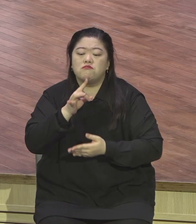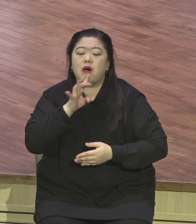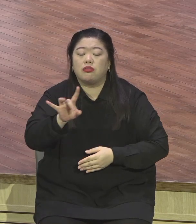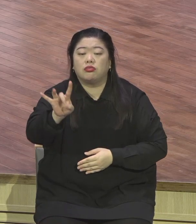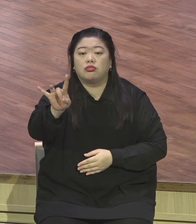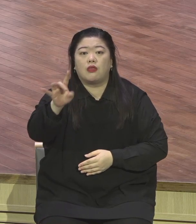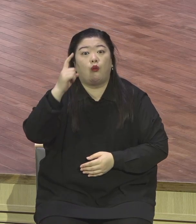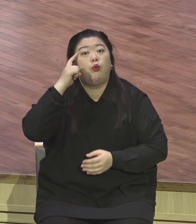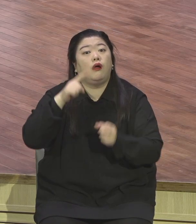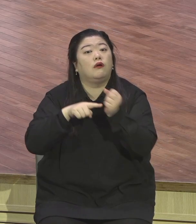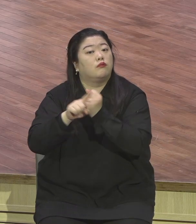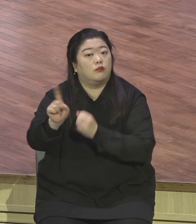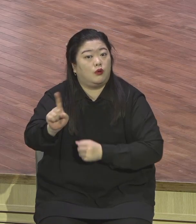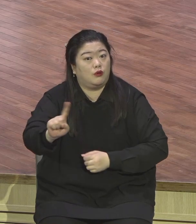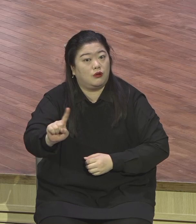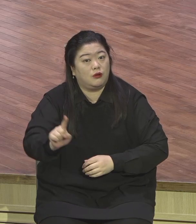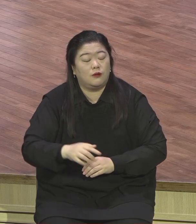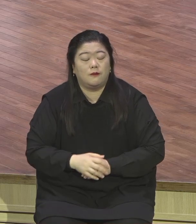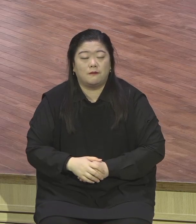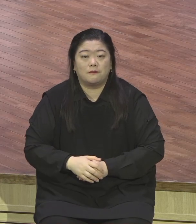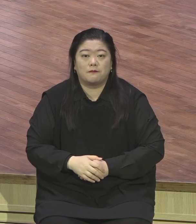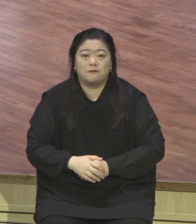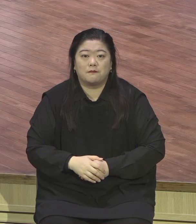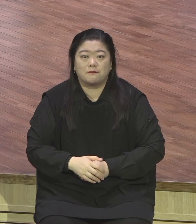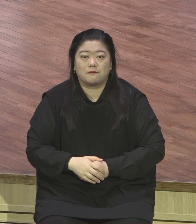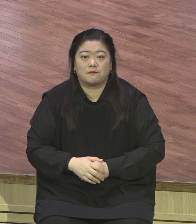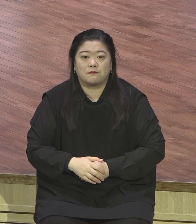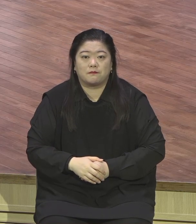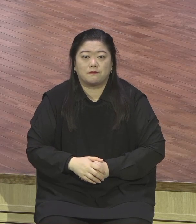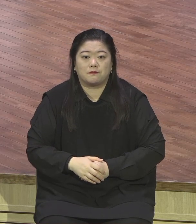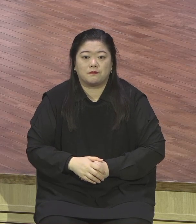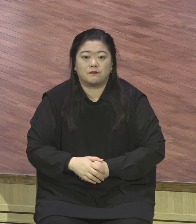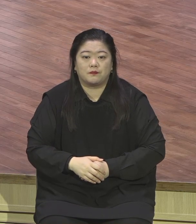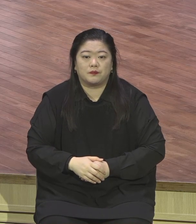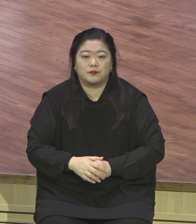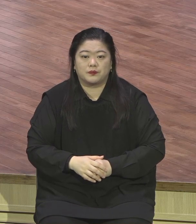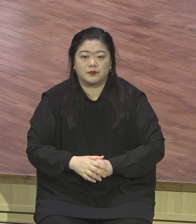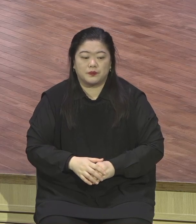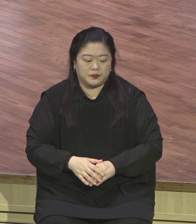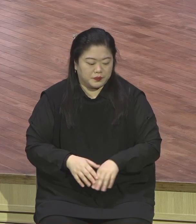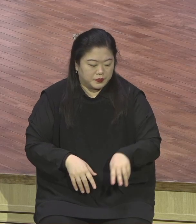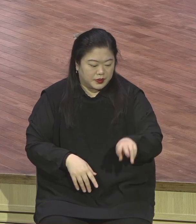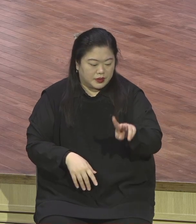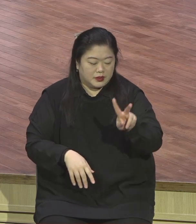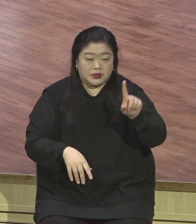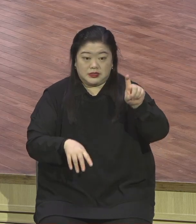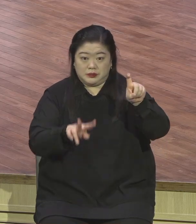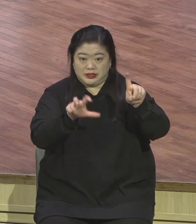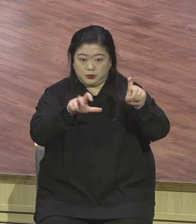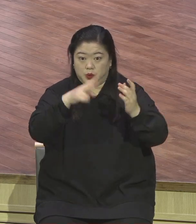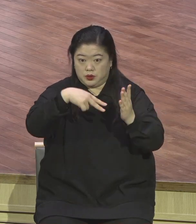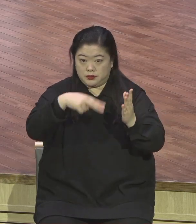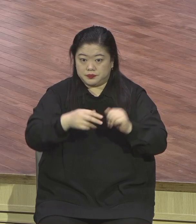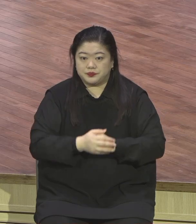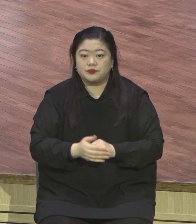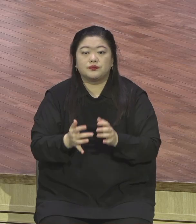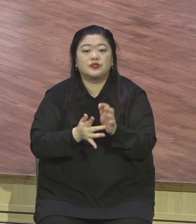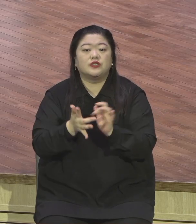25절로 이 출절에 나와 있습니다. 25절입니다. 그때 예수께서 대답하이러시되 천지에